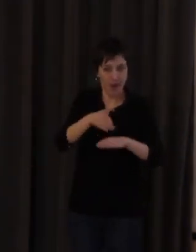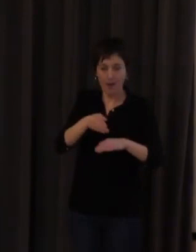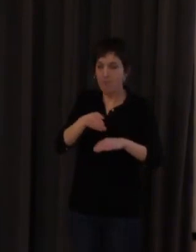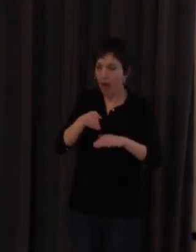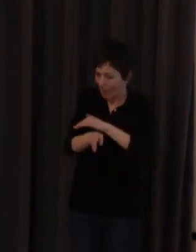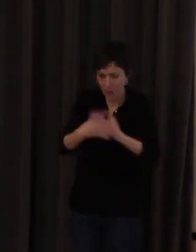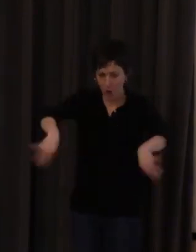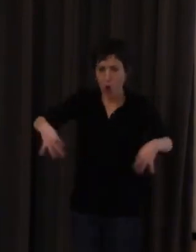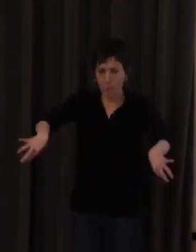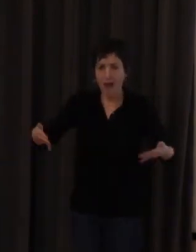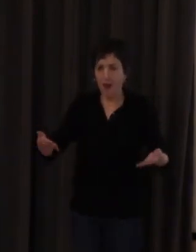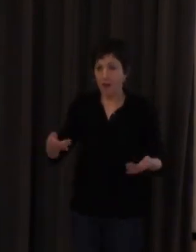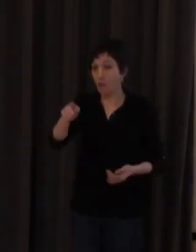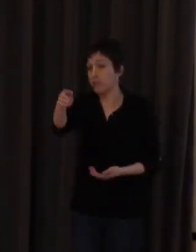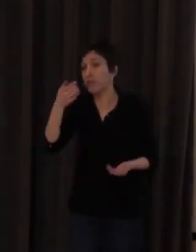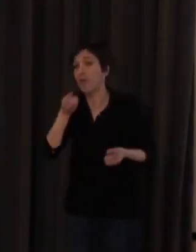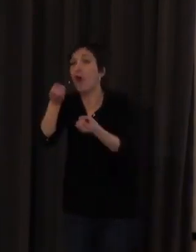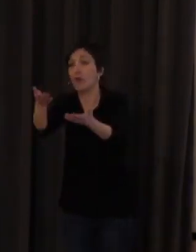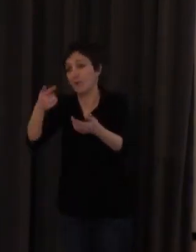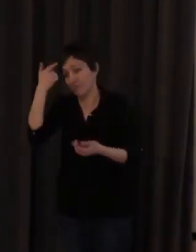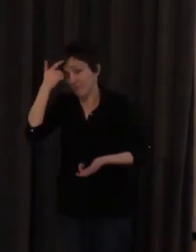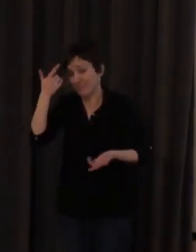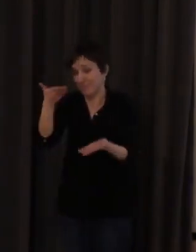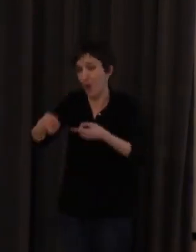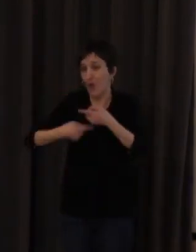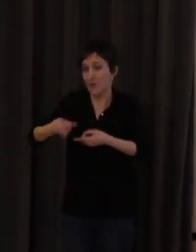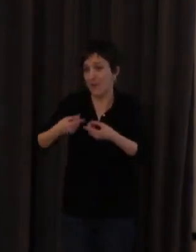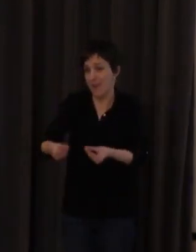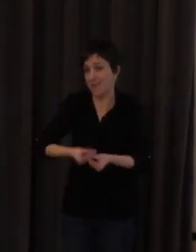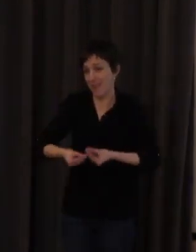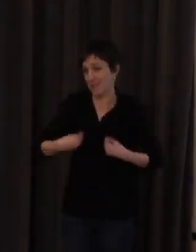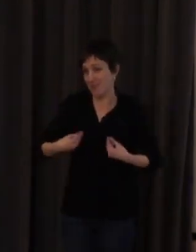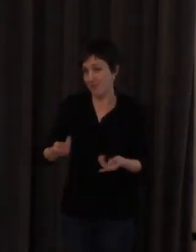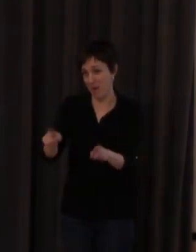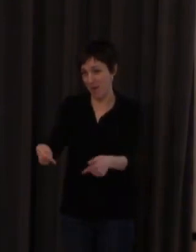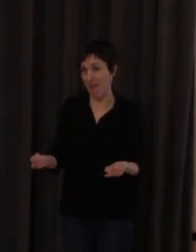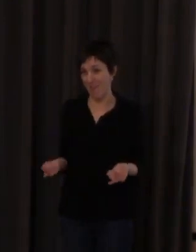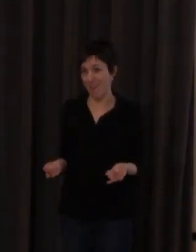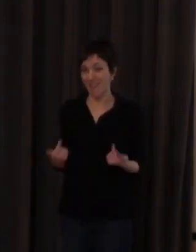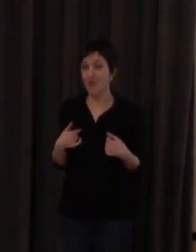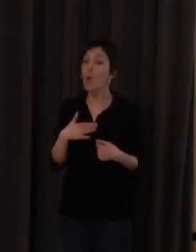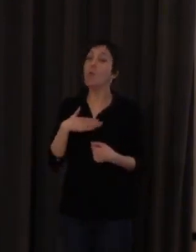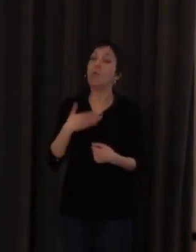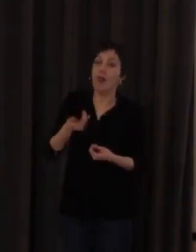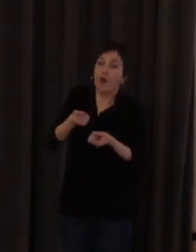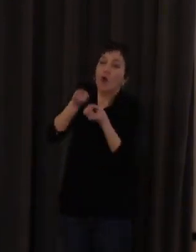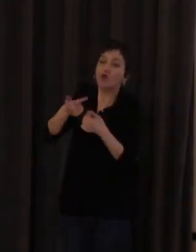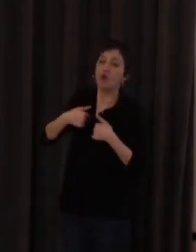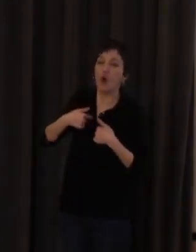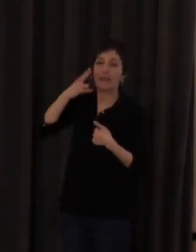normalidad bueno que te voy a contar a ti de tu trabajo diario que es yo te puedo contar lo que hago yo